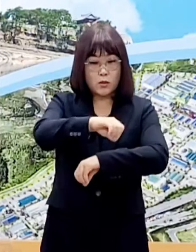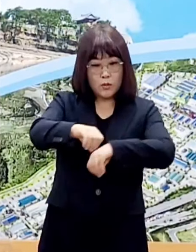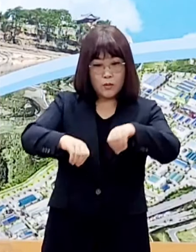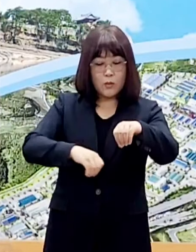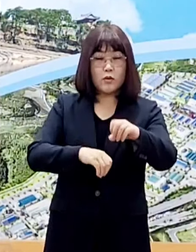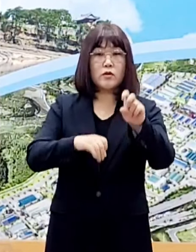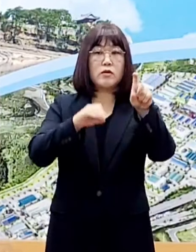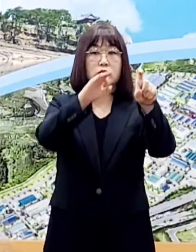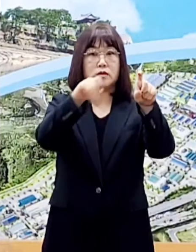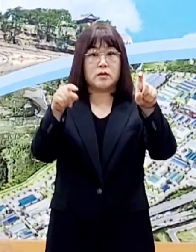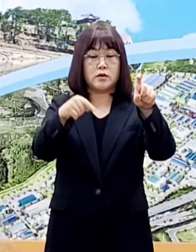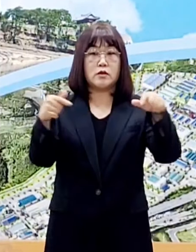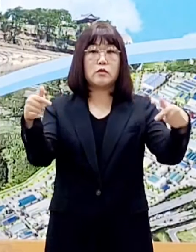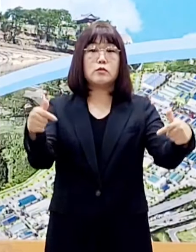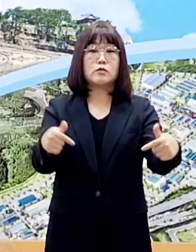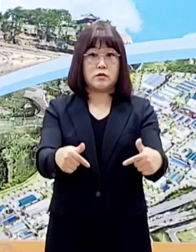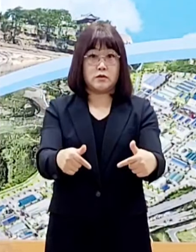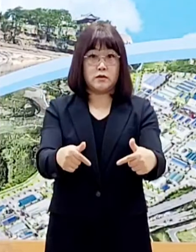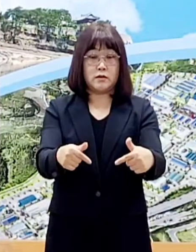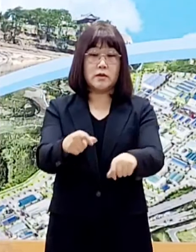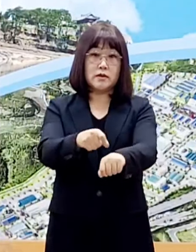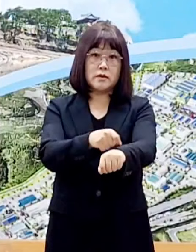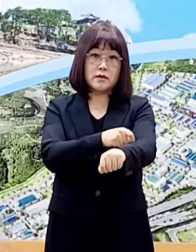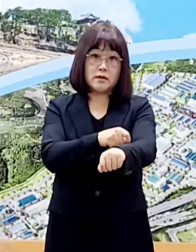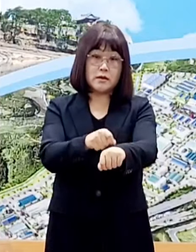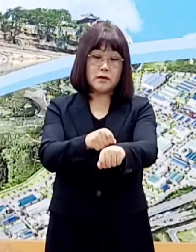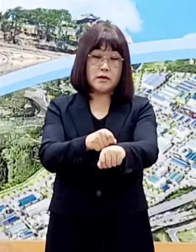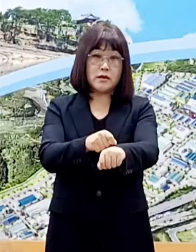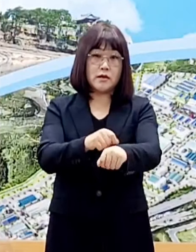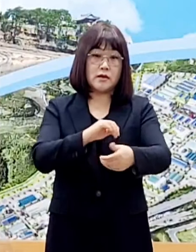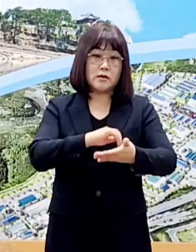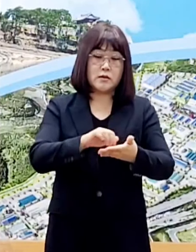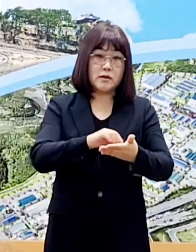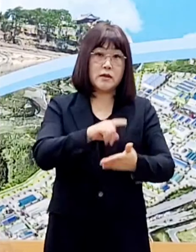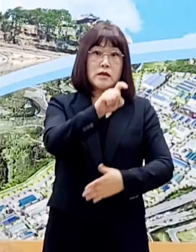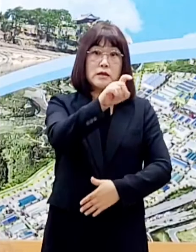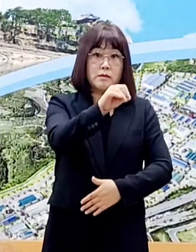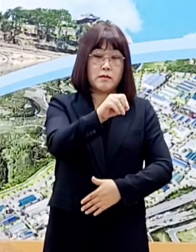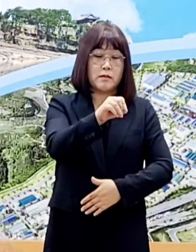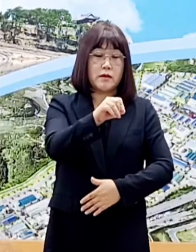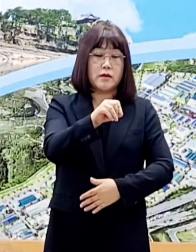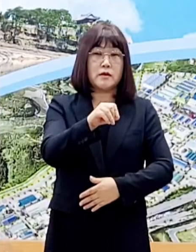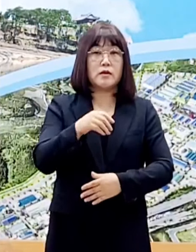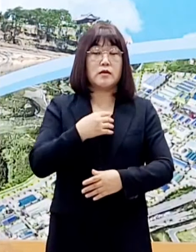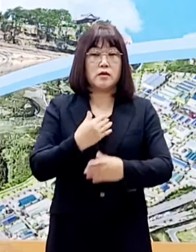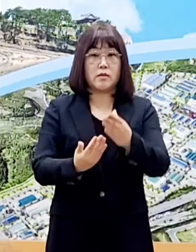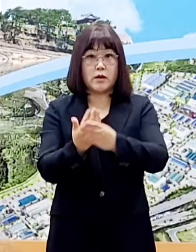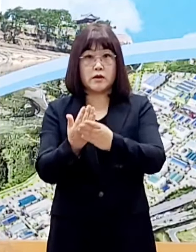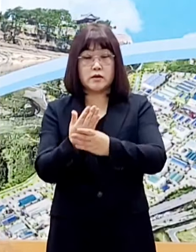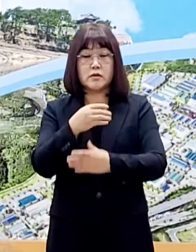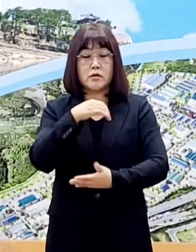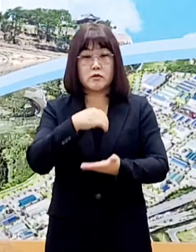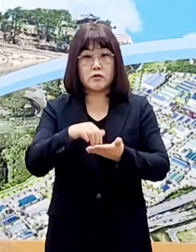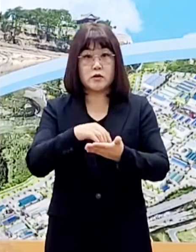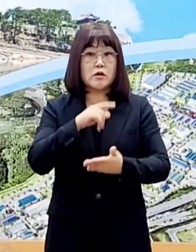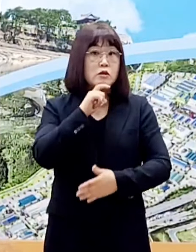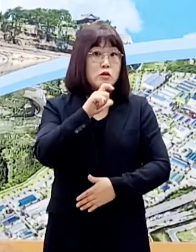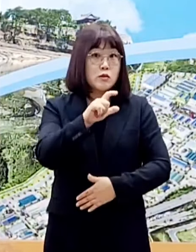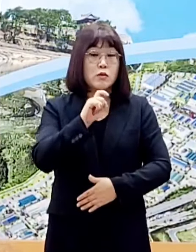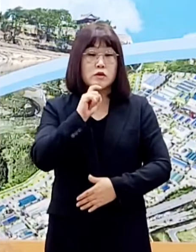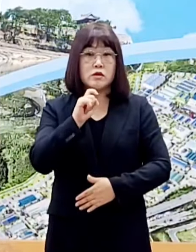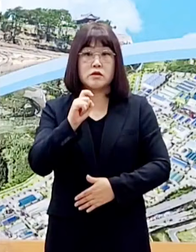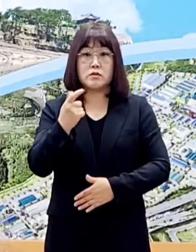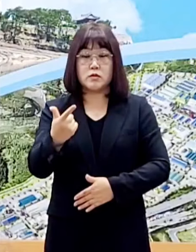감소하였습니다. 특히 인구 10만 명당 확진자 발생 수는 12세에서 15세는